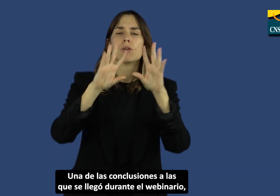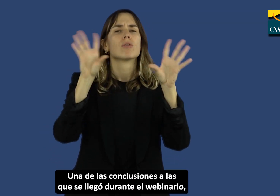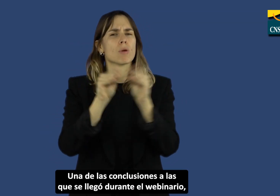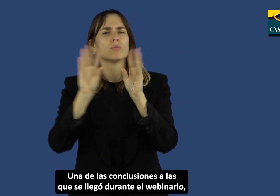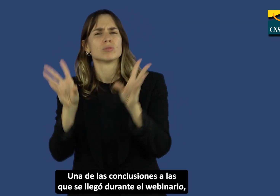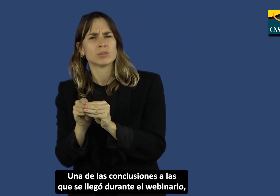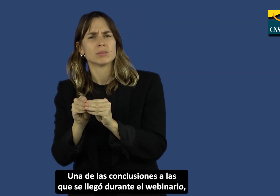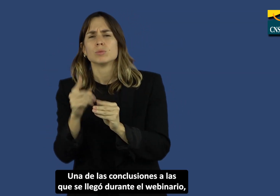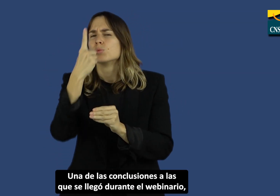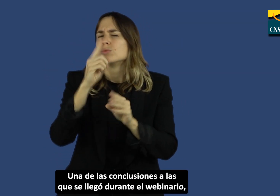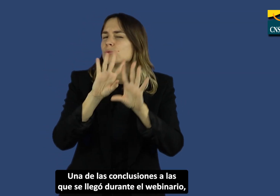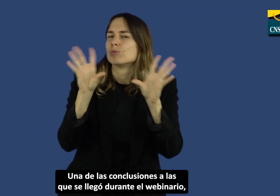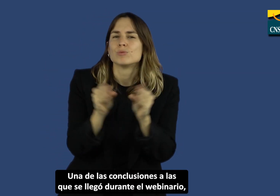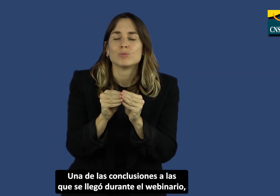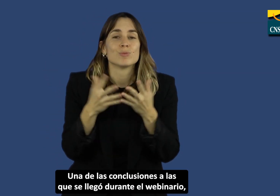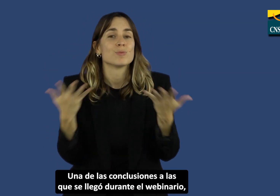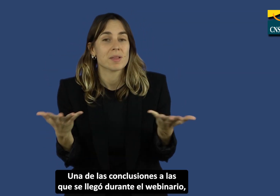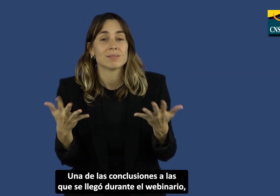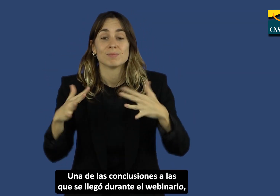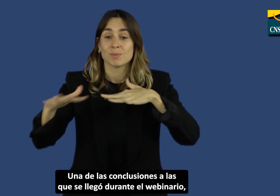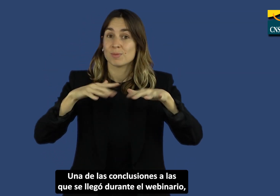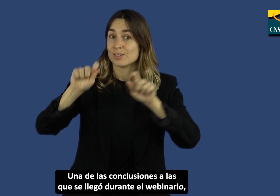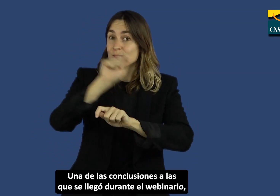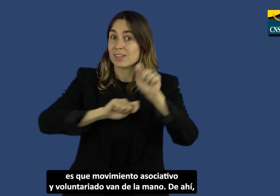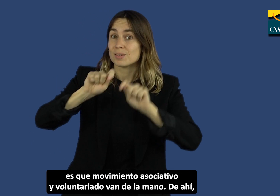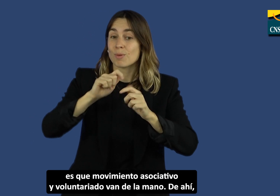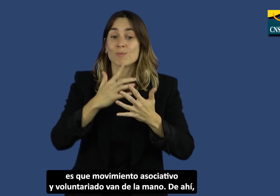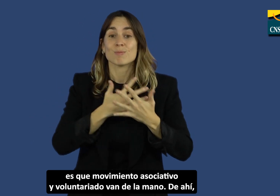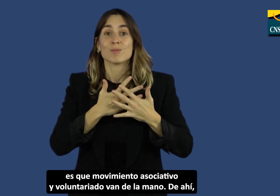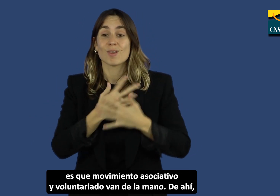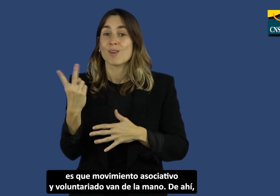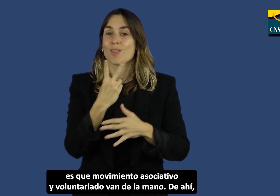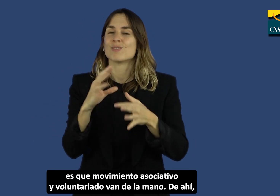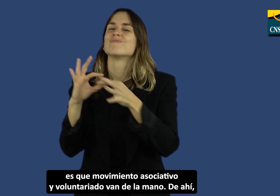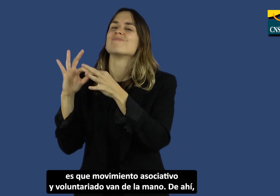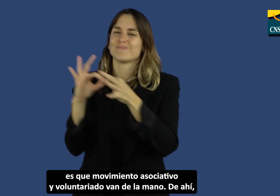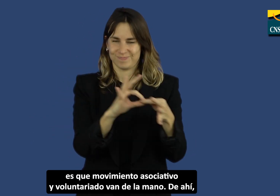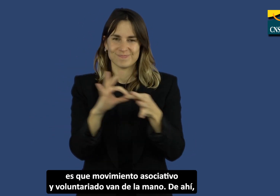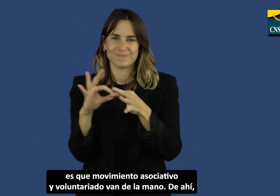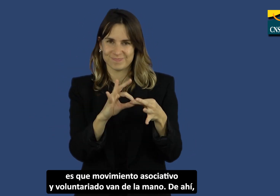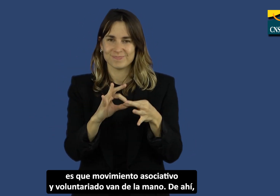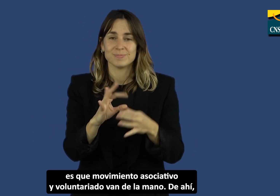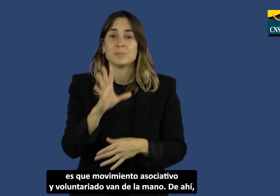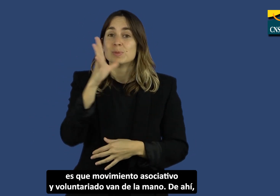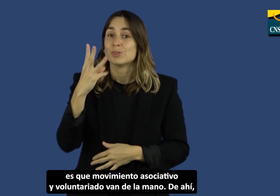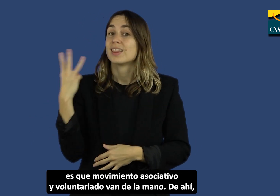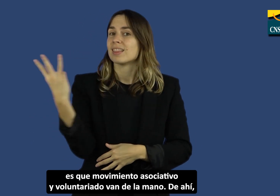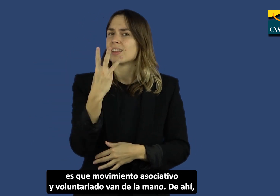Una de las conclusiones a las que se llegó durante el webinario es que movimiento asociativo y voluntariado